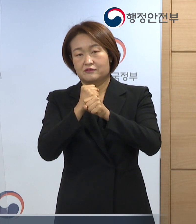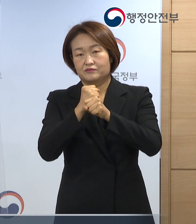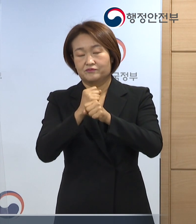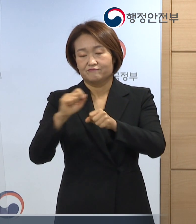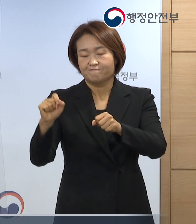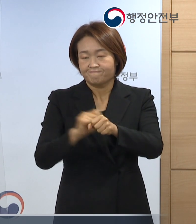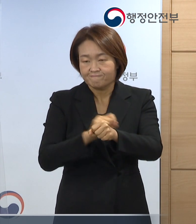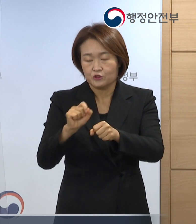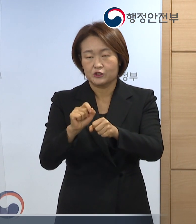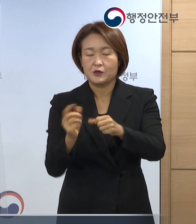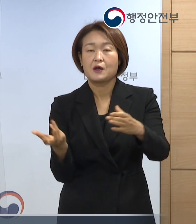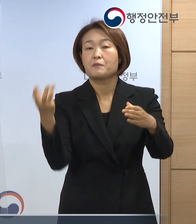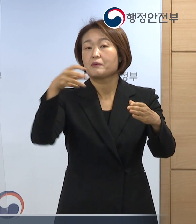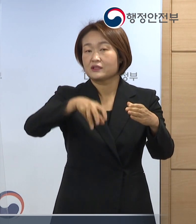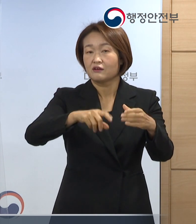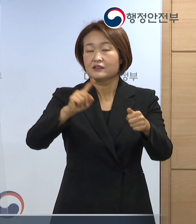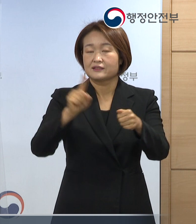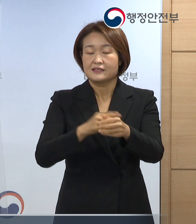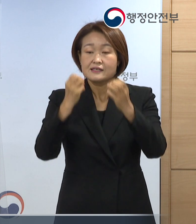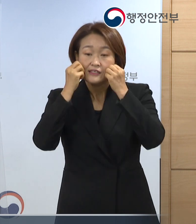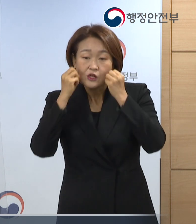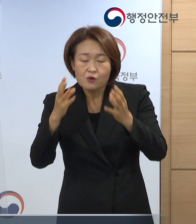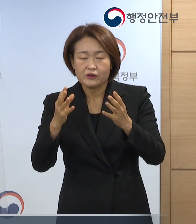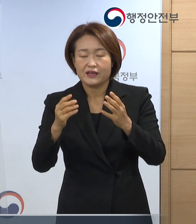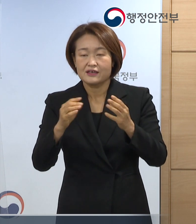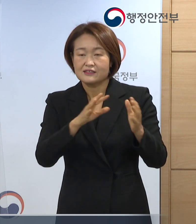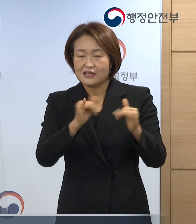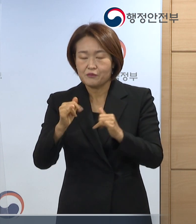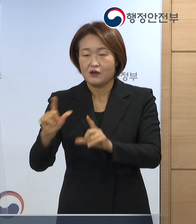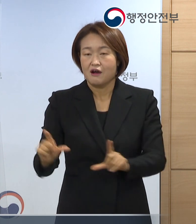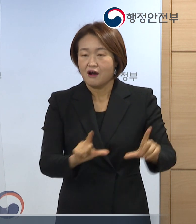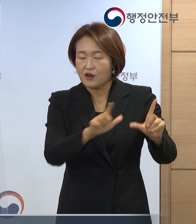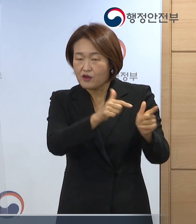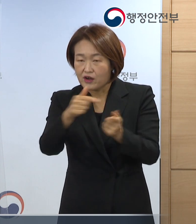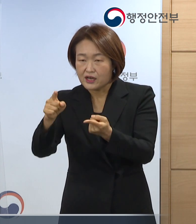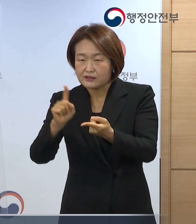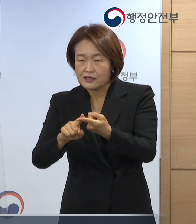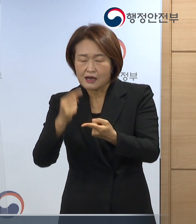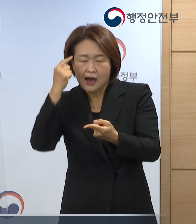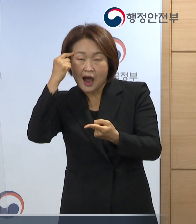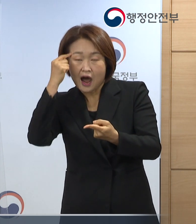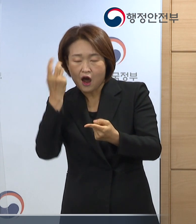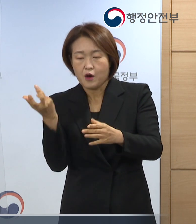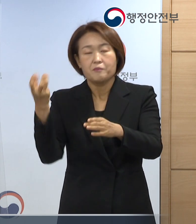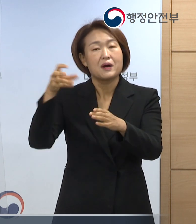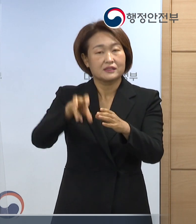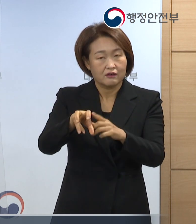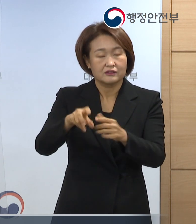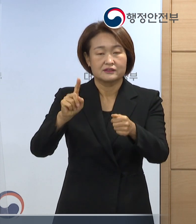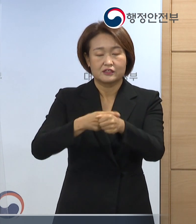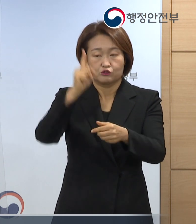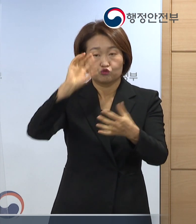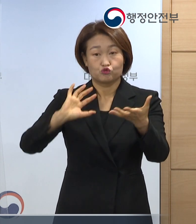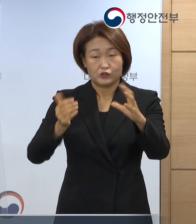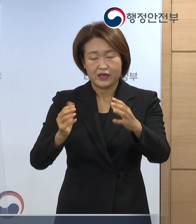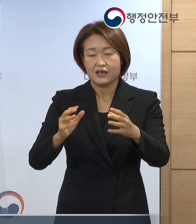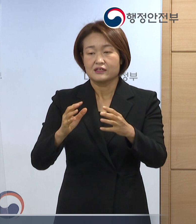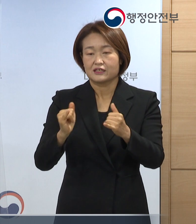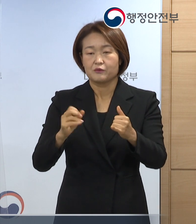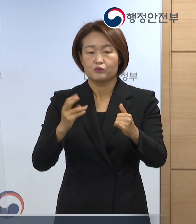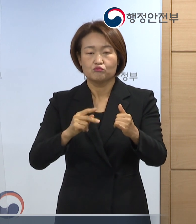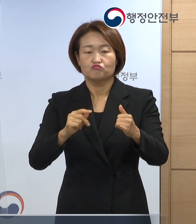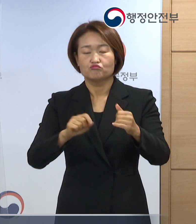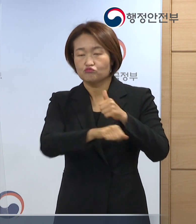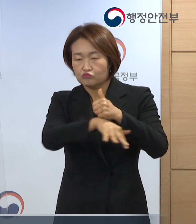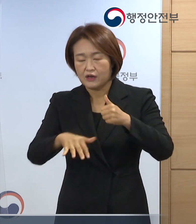반영하고 생활인구 등 새로운 인구 개념도 관계부처 및 국회 등과 긴밀히 협력하여 제도화하겠습니다.